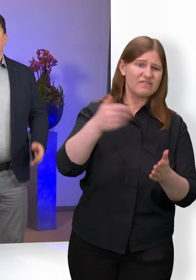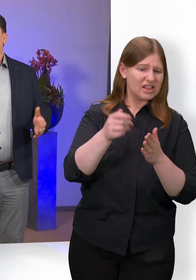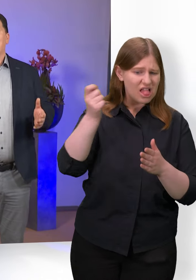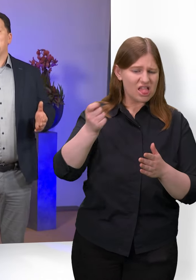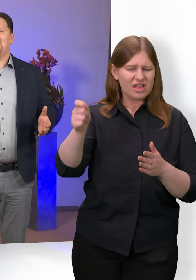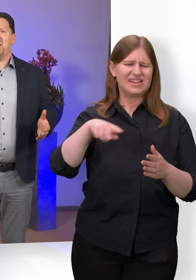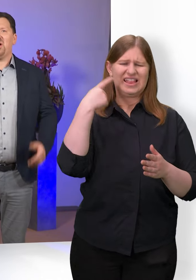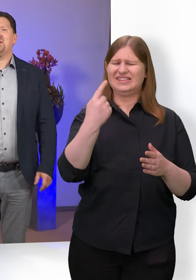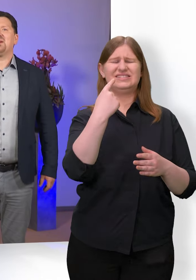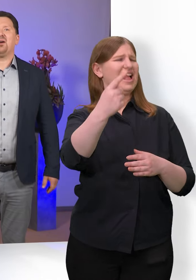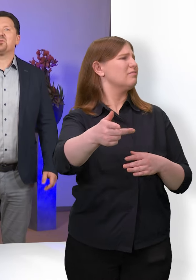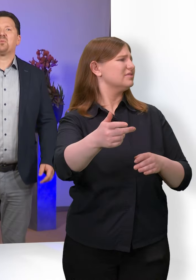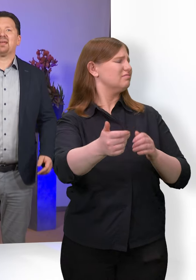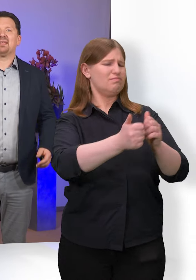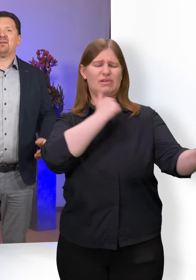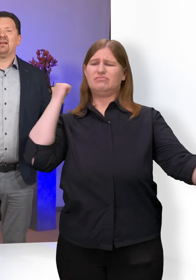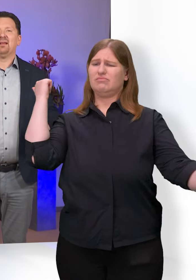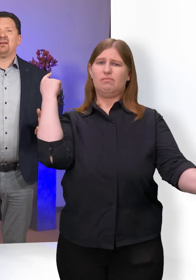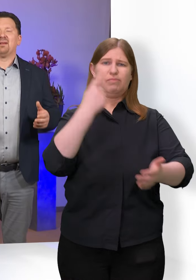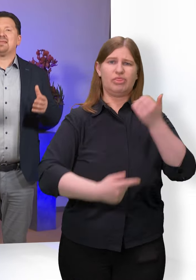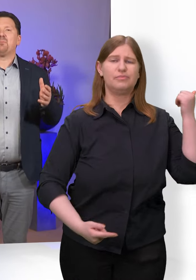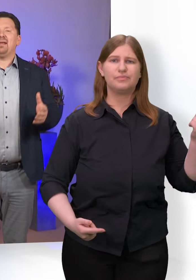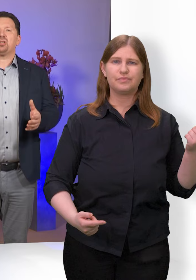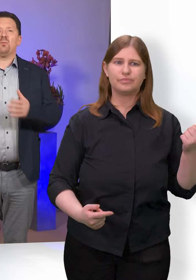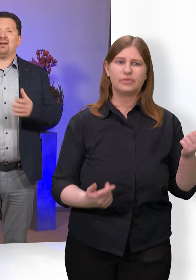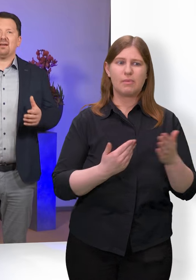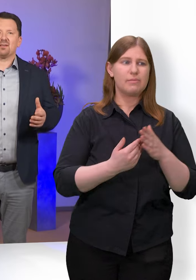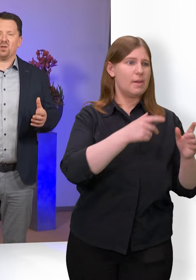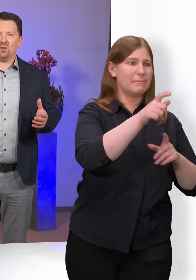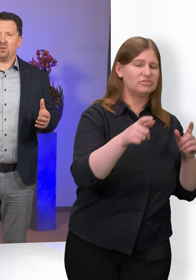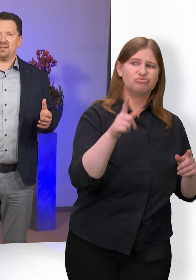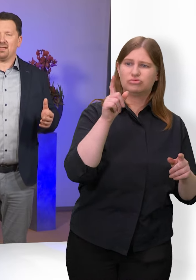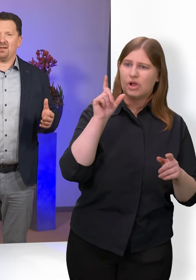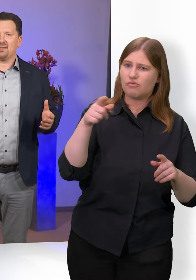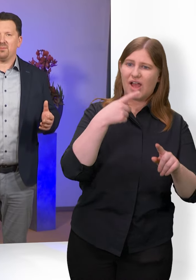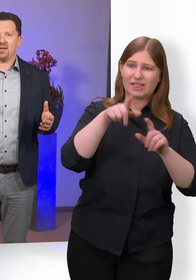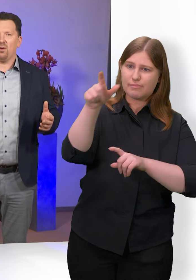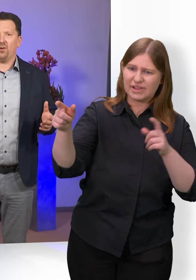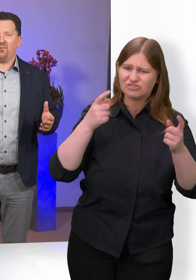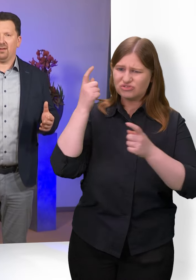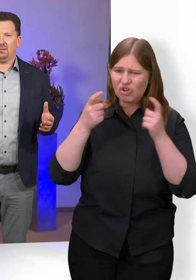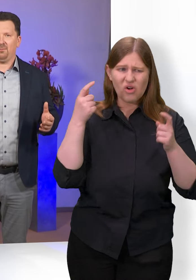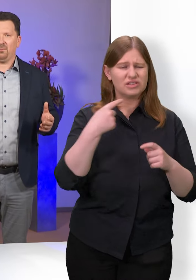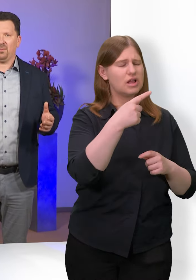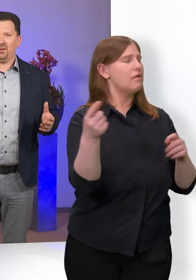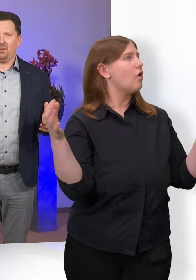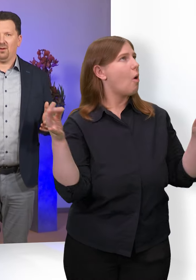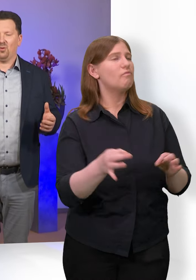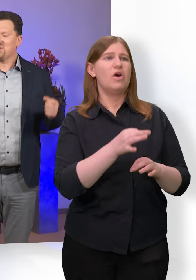Warnungen, die wir auch heute noch aussprechen, wenn sich Menschen um andere sorgen und sich dabei selbst aufopfern. Und so